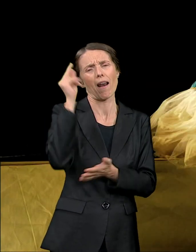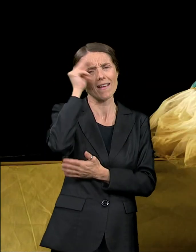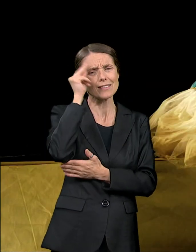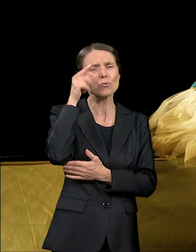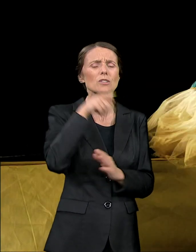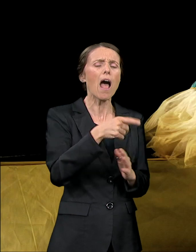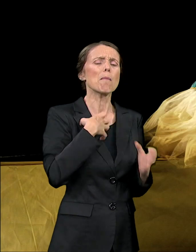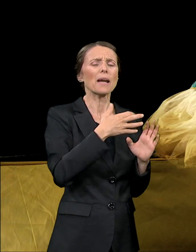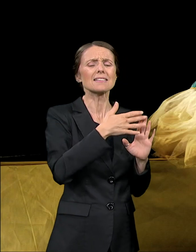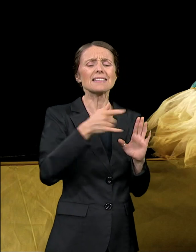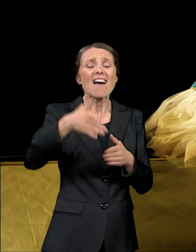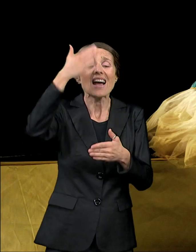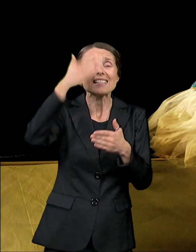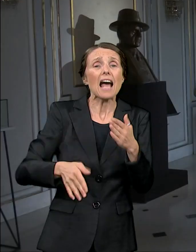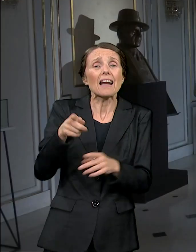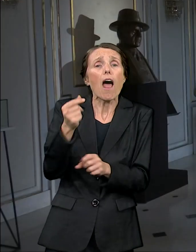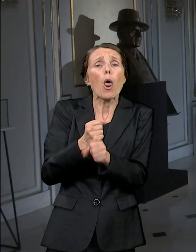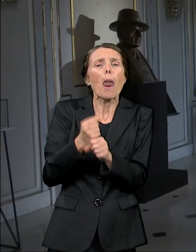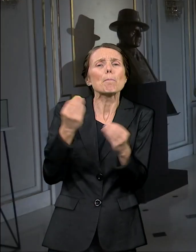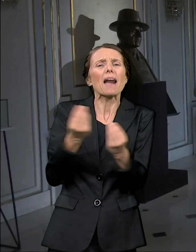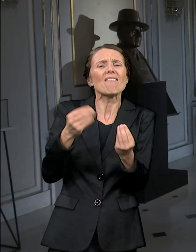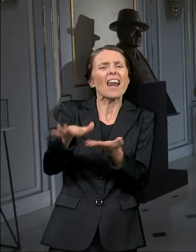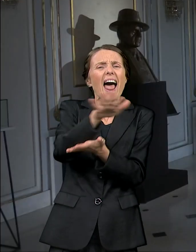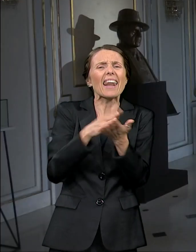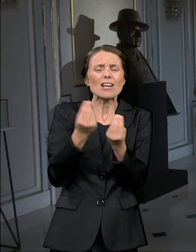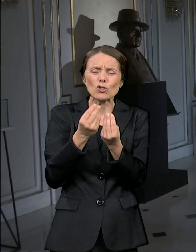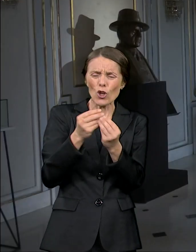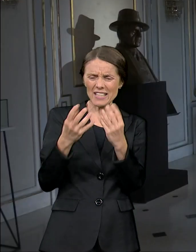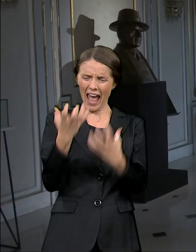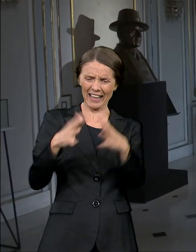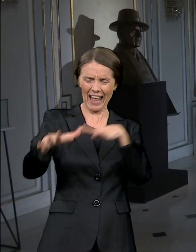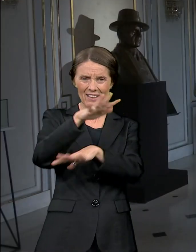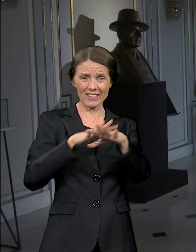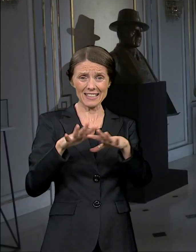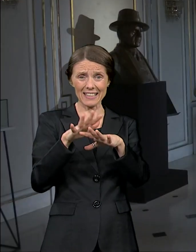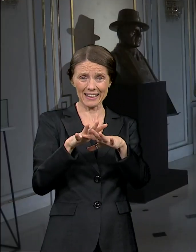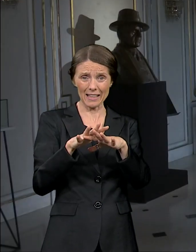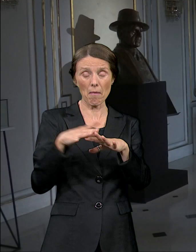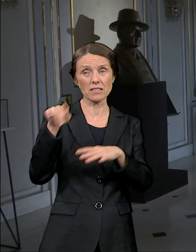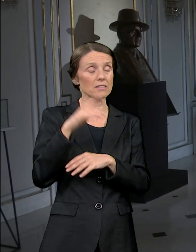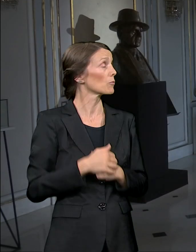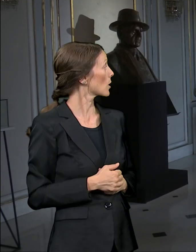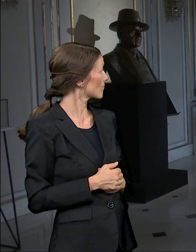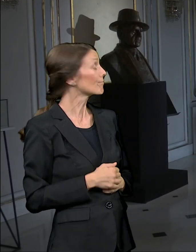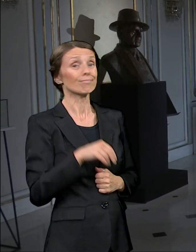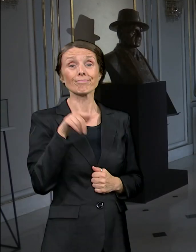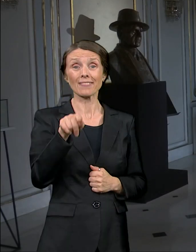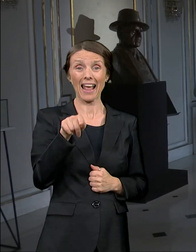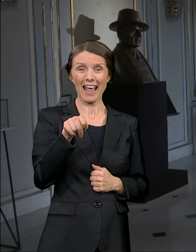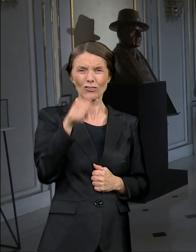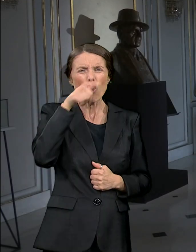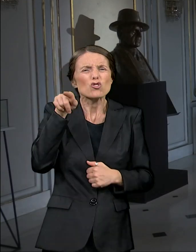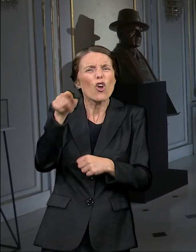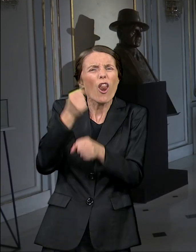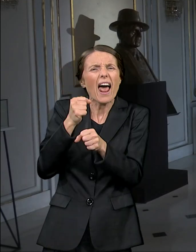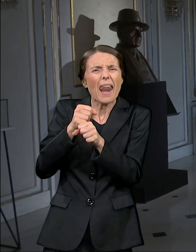predstave. To je nešto što je bilo potpuno protiv svega što sam radio u predstavi, ali toliko fascinantno, toliko